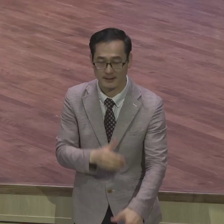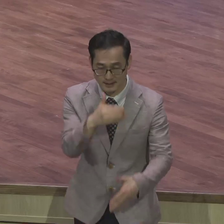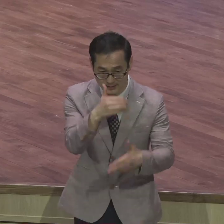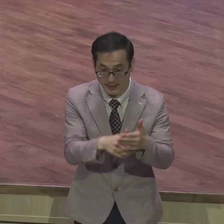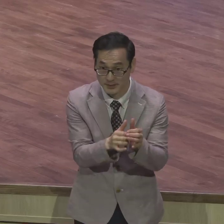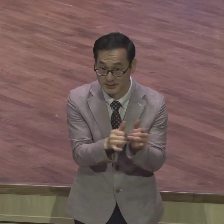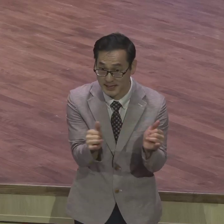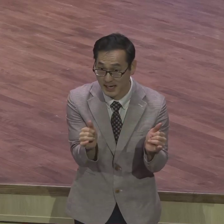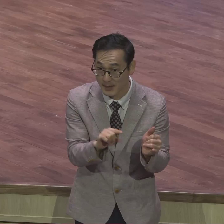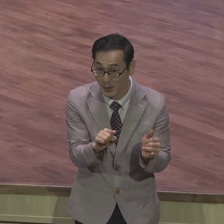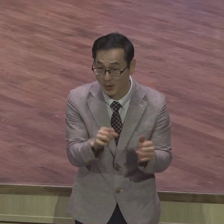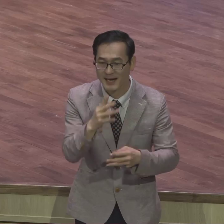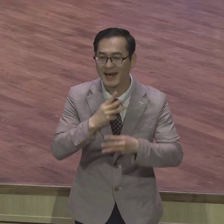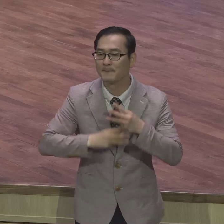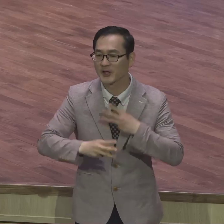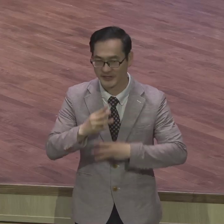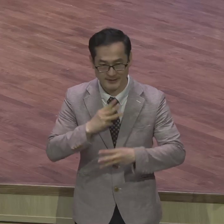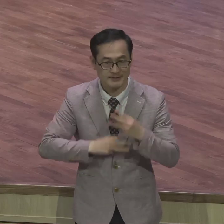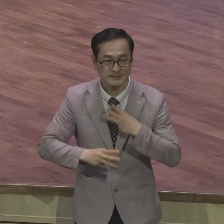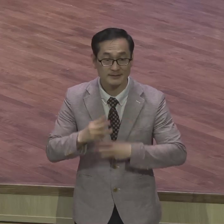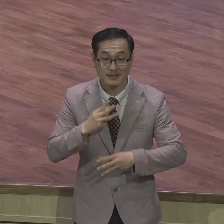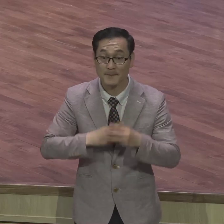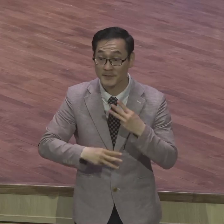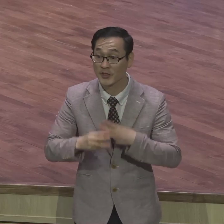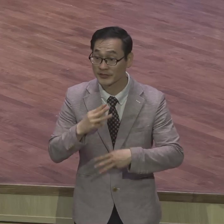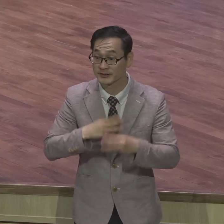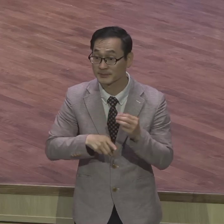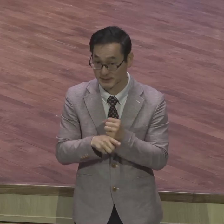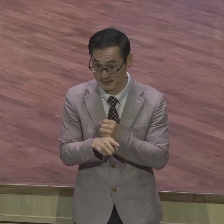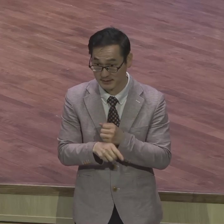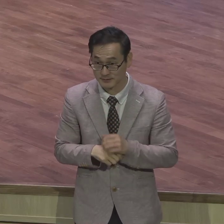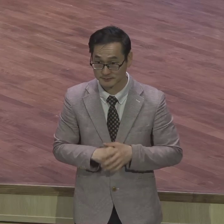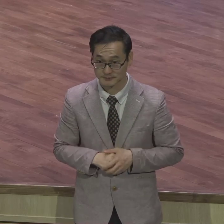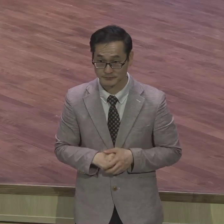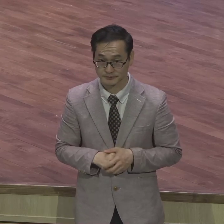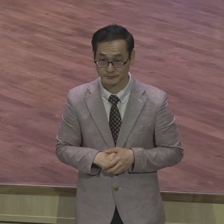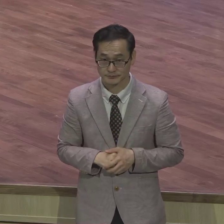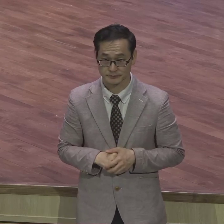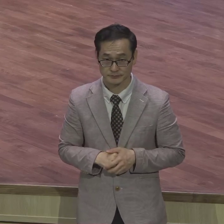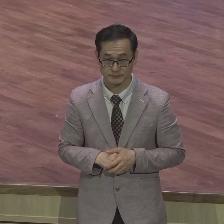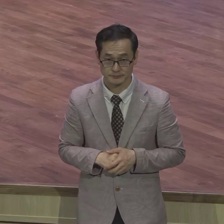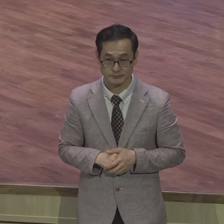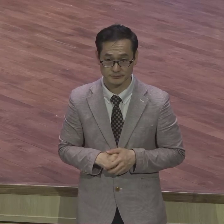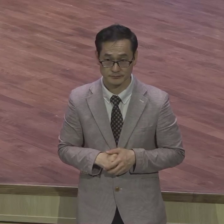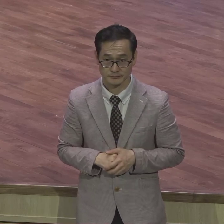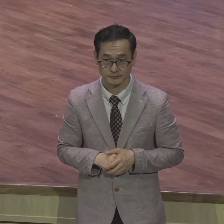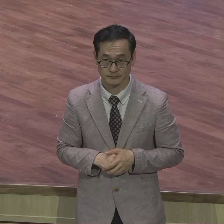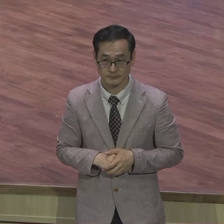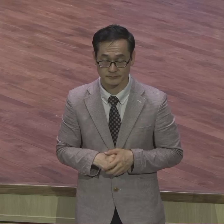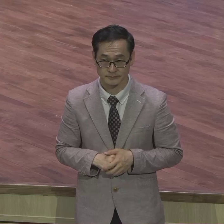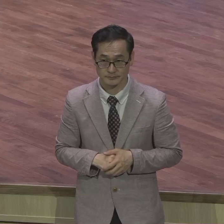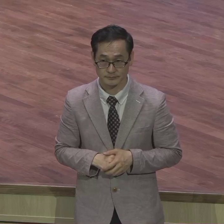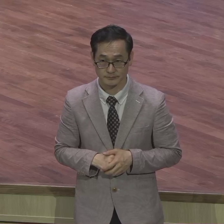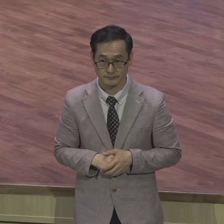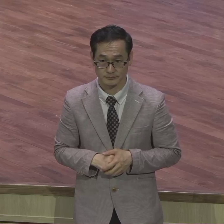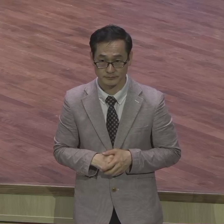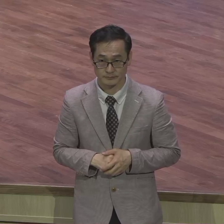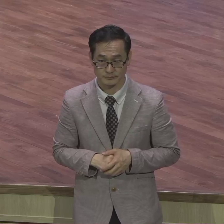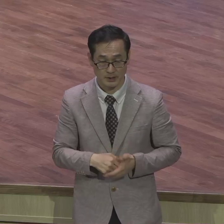영어로 랩너트 이 랩너트라는 단어를 우리가 후대를 대상으로 자녀들을 대상으로